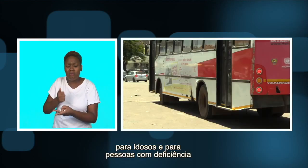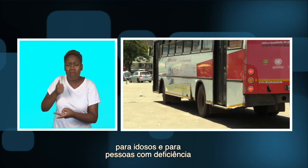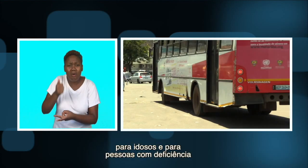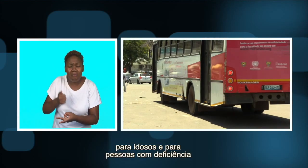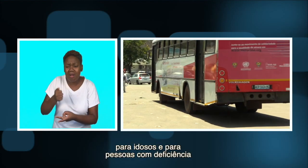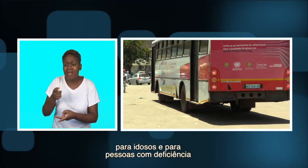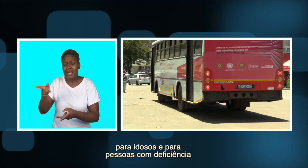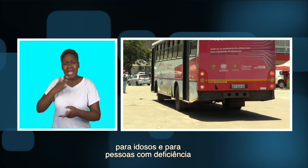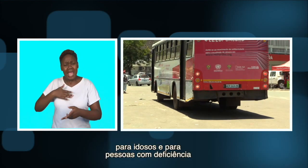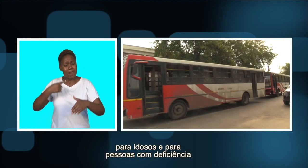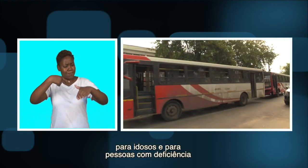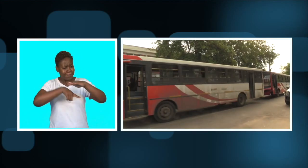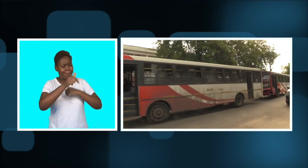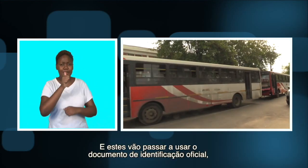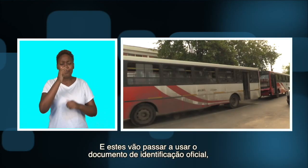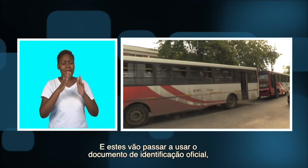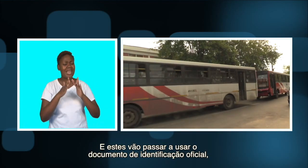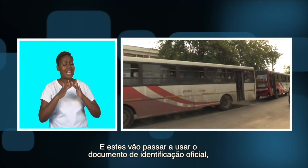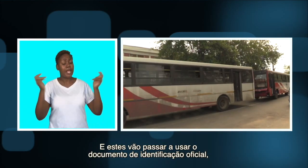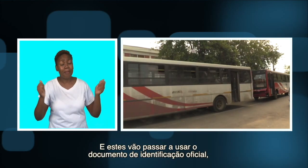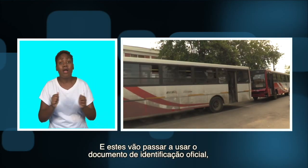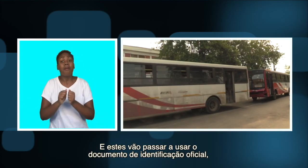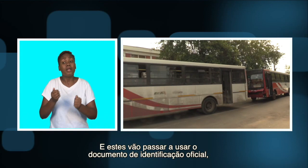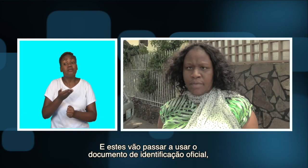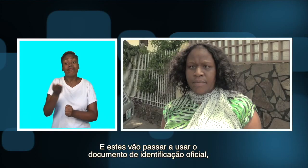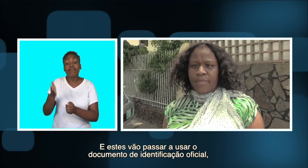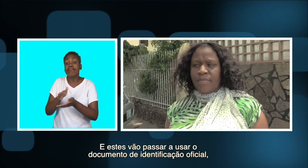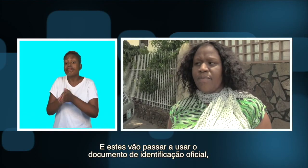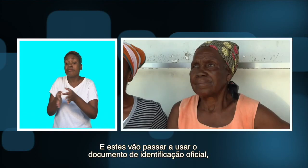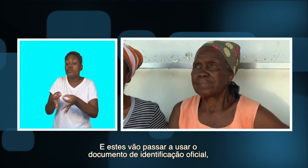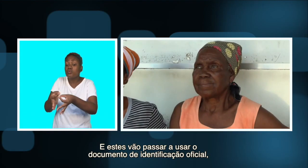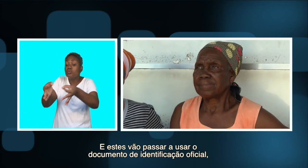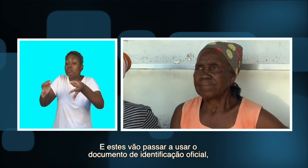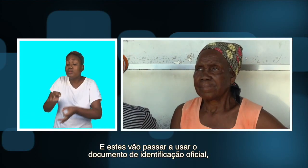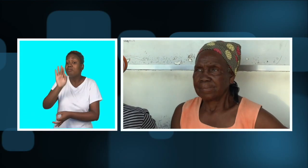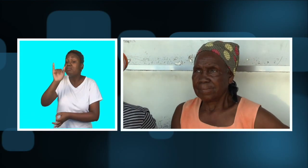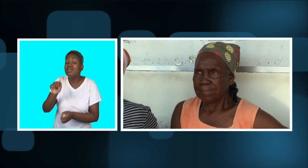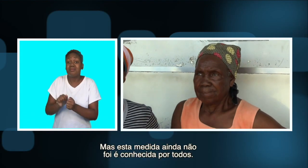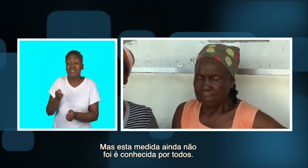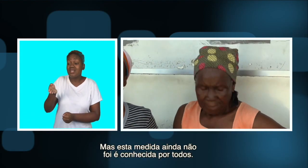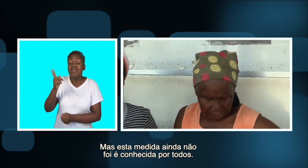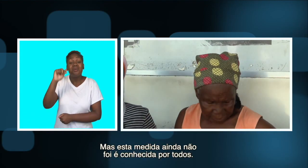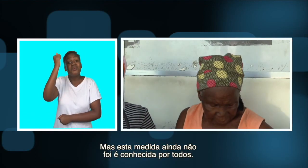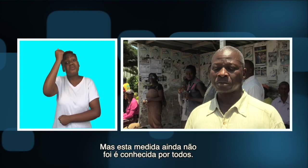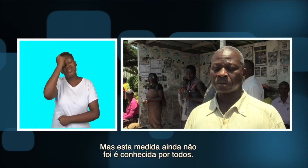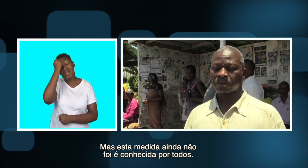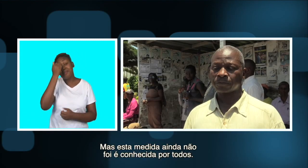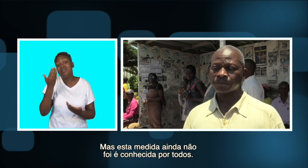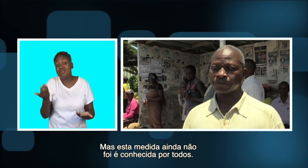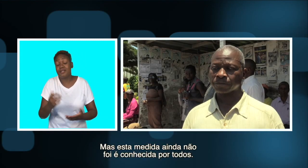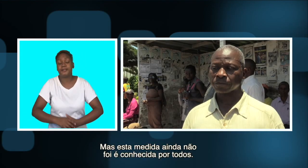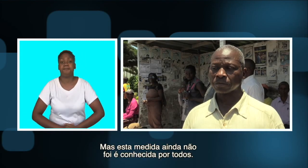idosos e pessoas com deficiência, e estes vão passar a usar o documento de identificação oficial, mas esta medida